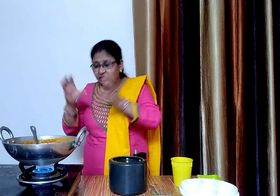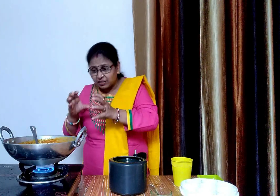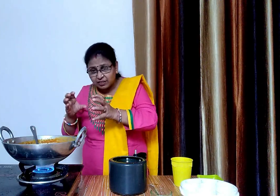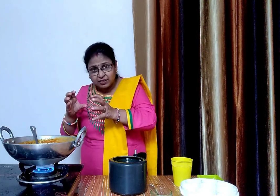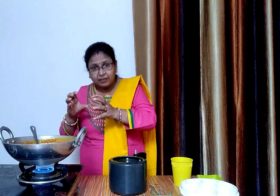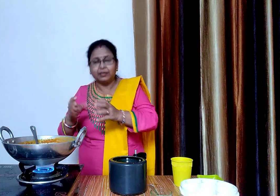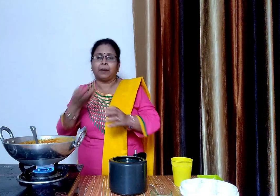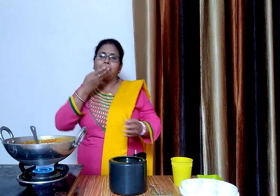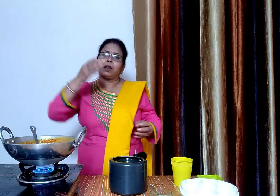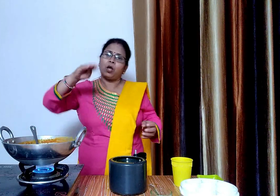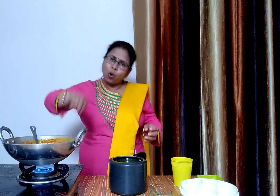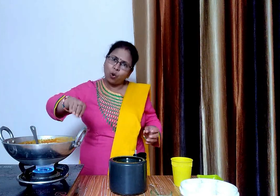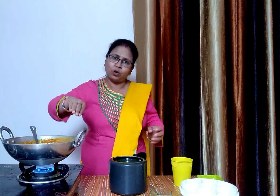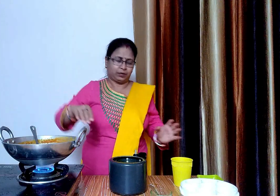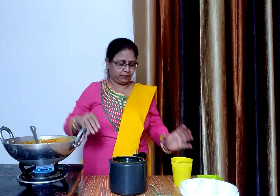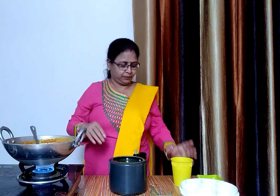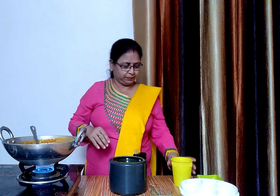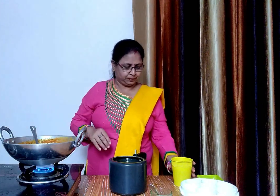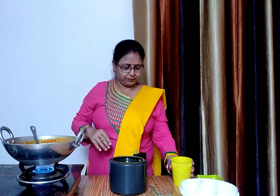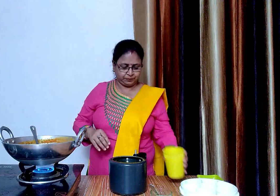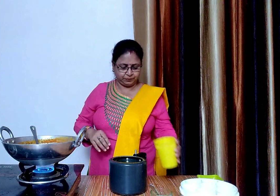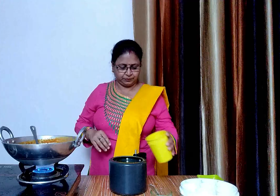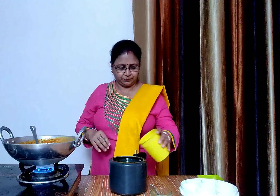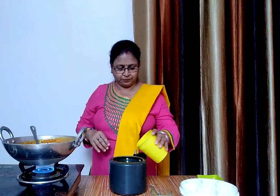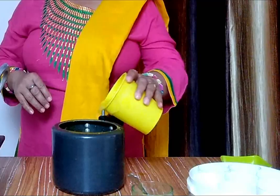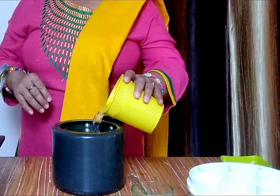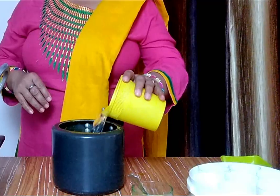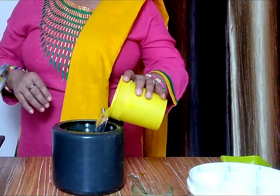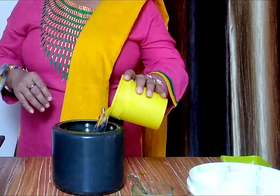अगर आपको दाल गाड़ी लगे तो आप इसमें पानी डाल सकते हैं